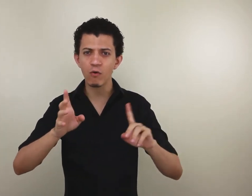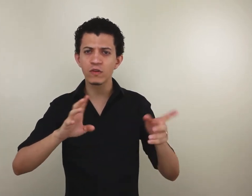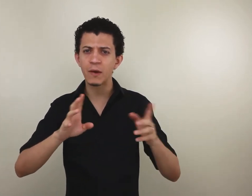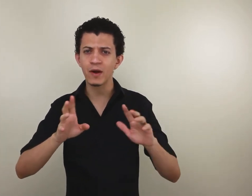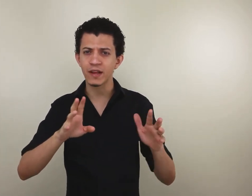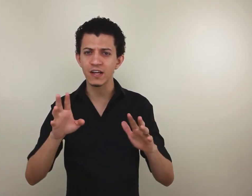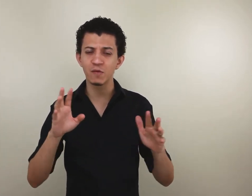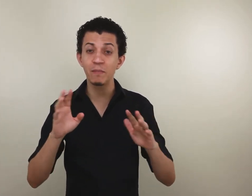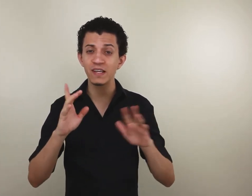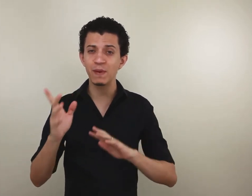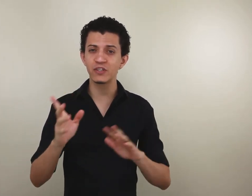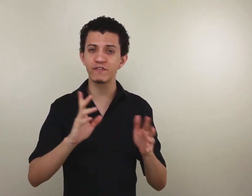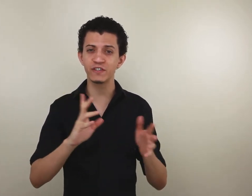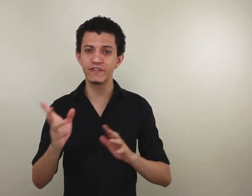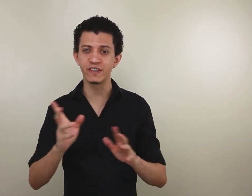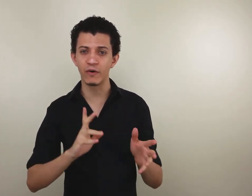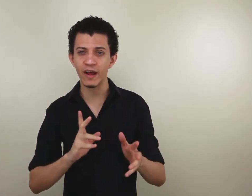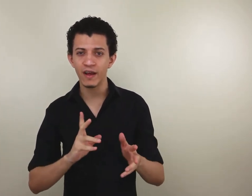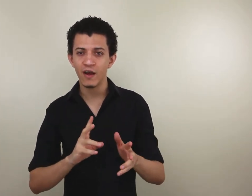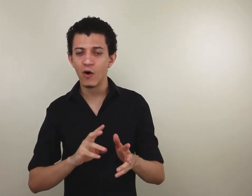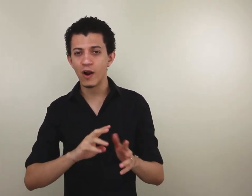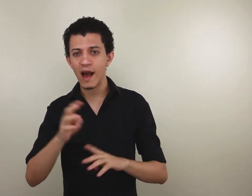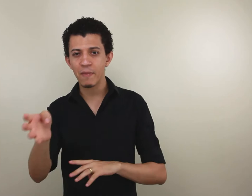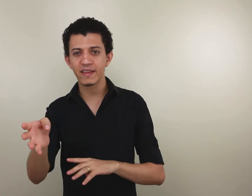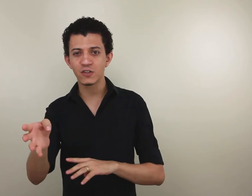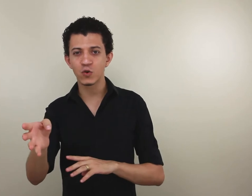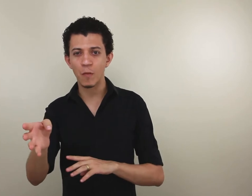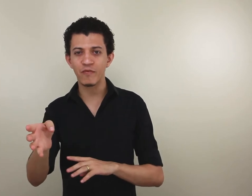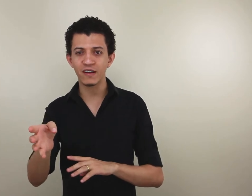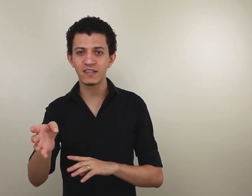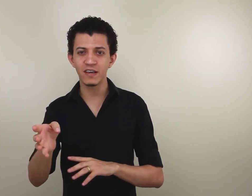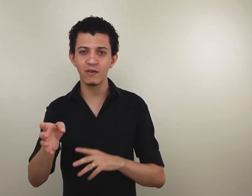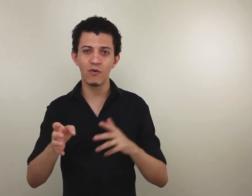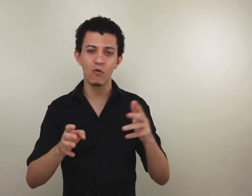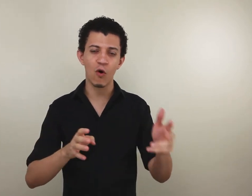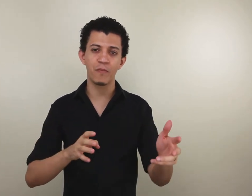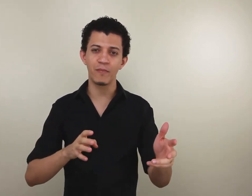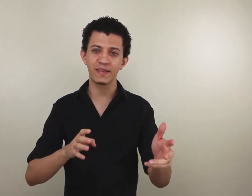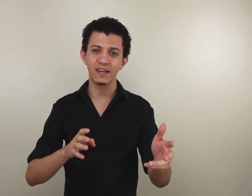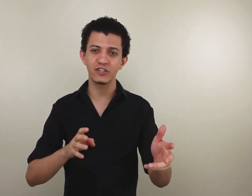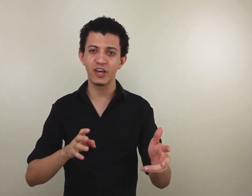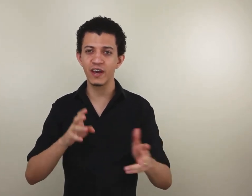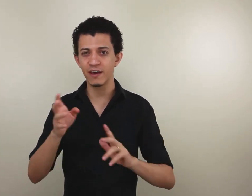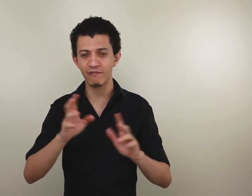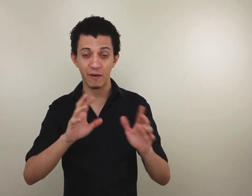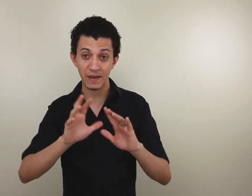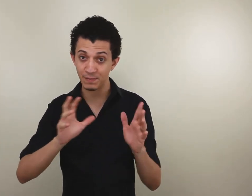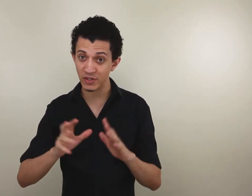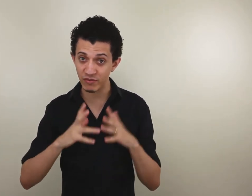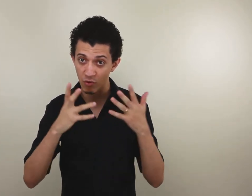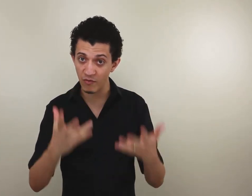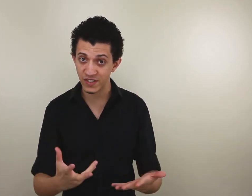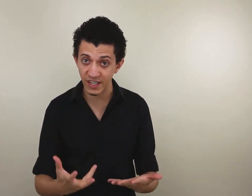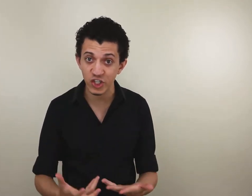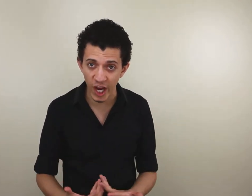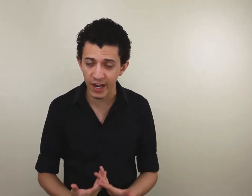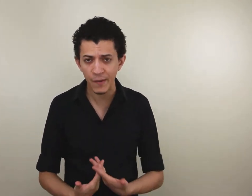há algum tempo atrás sobre perspectiva de visão, olhar metade do copo vazio, metade cheia, enfim, a perspectiva como você enxerga